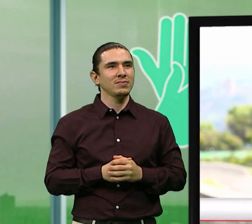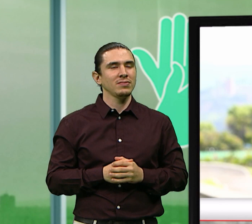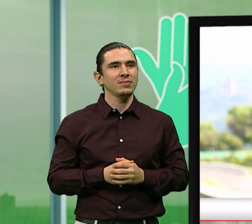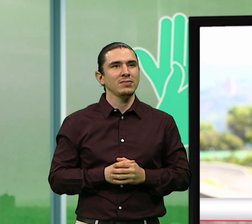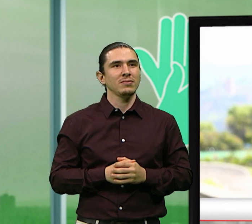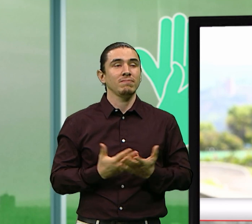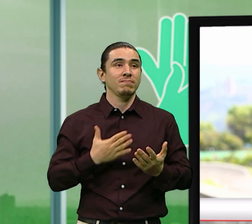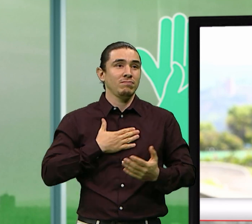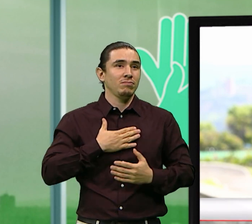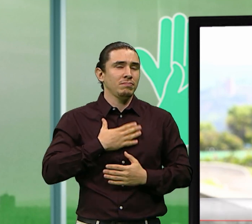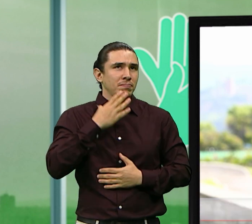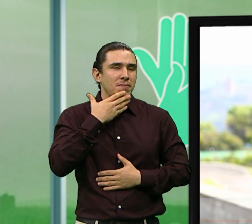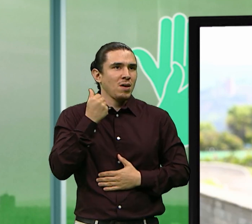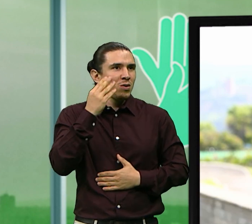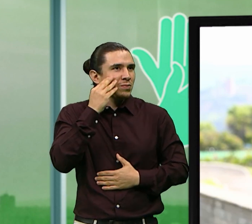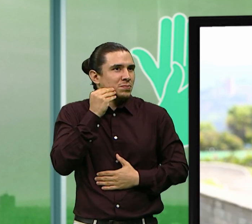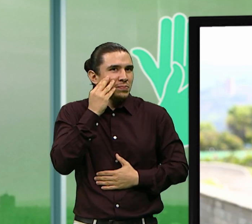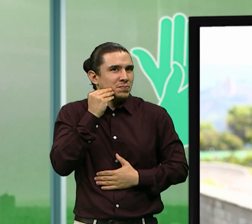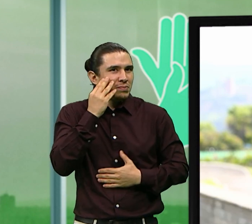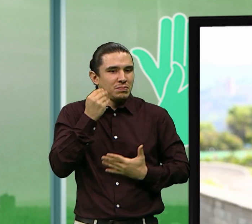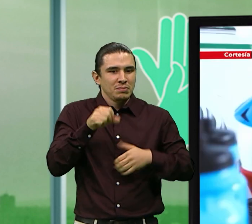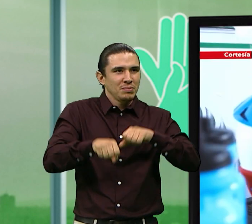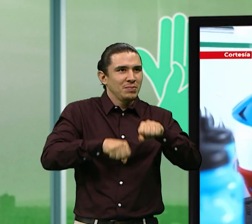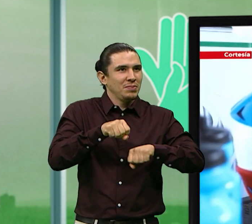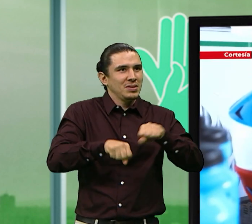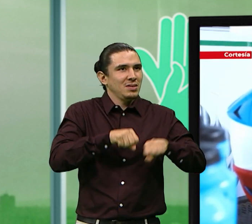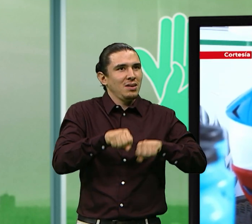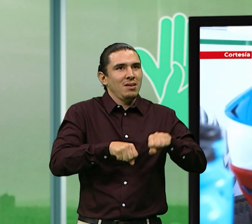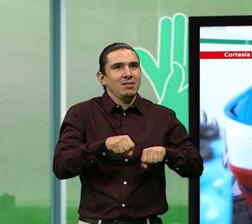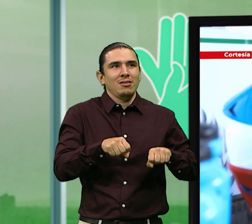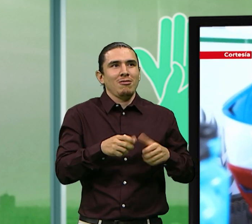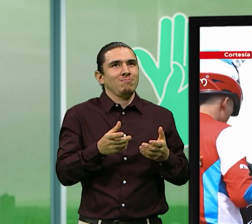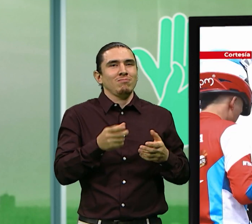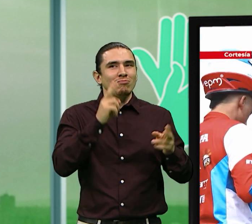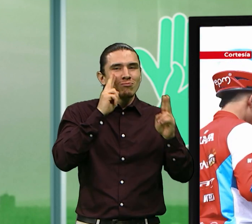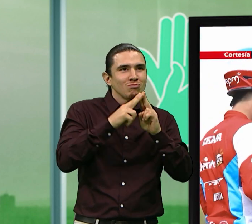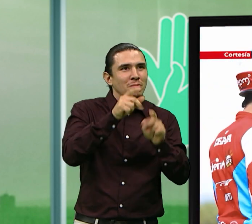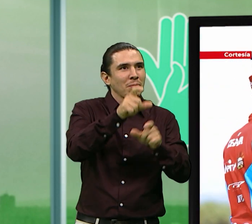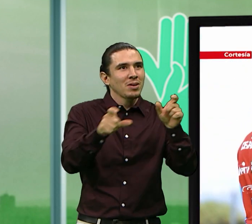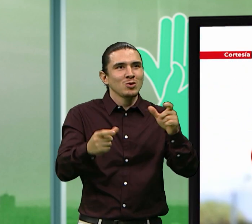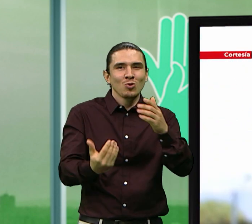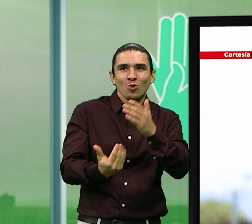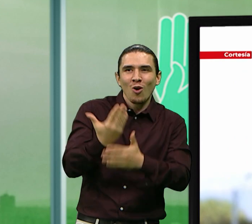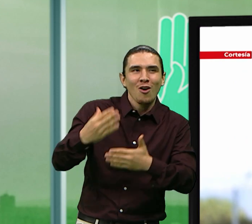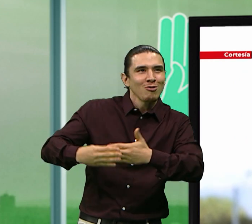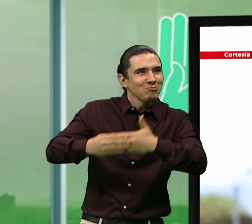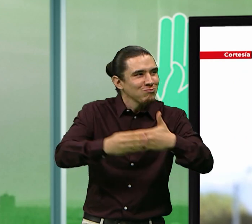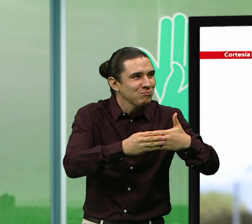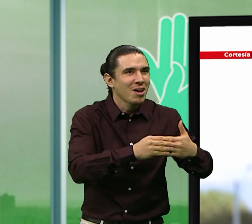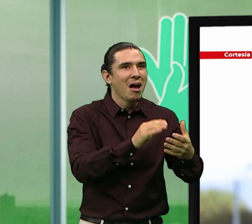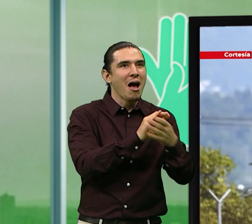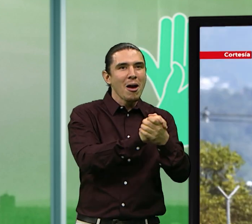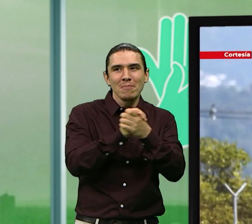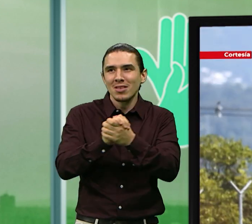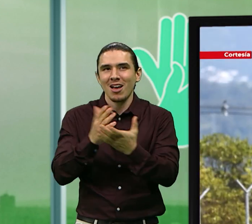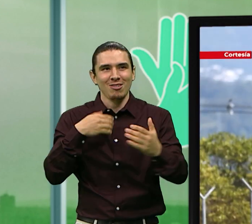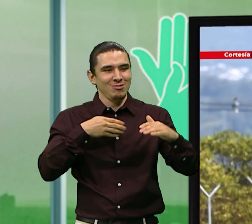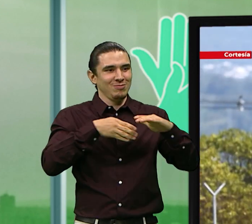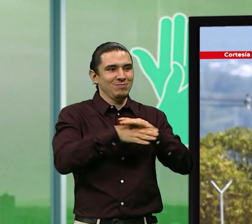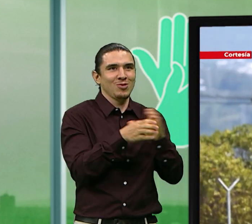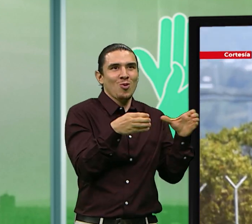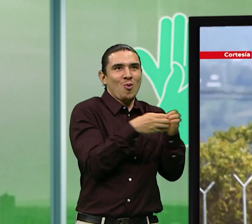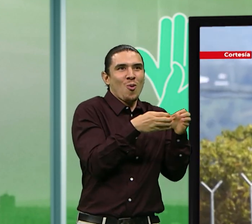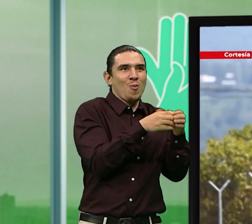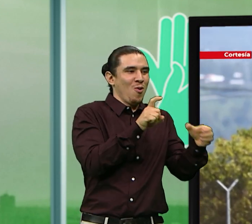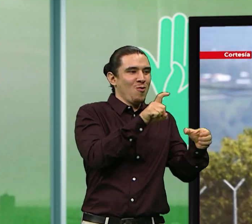mi bicicleta, ha sido los mejores conocer a personas nuevas, crear amistades, entrar